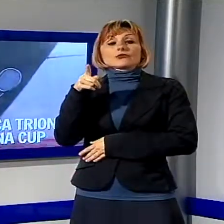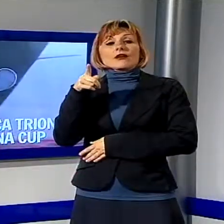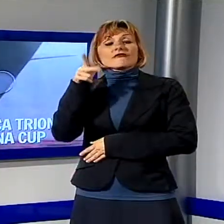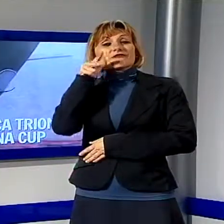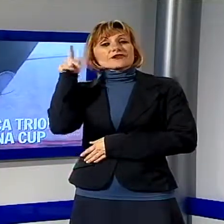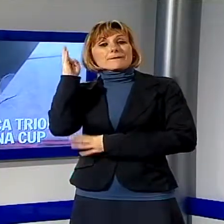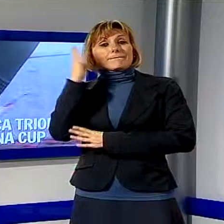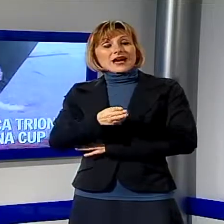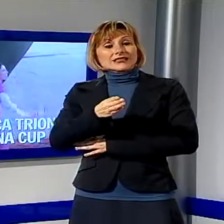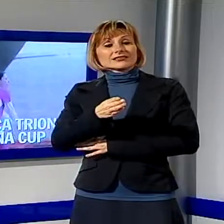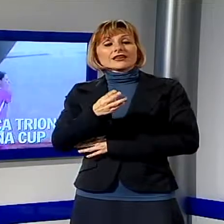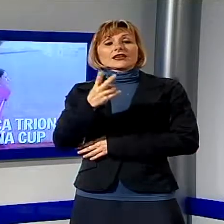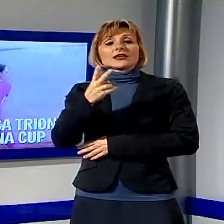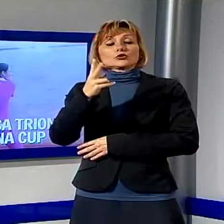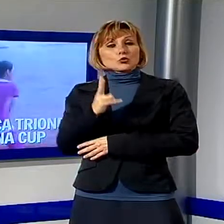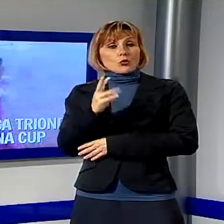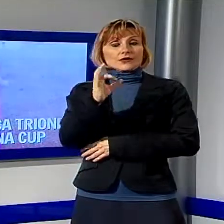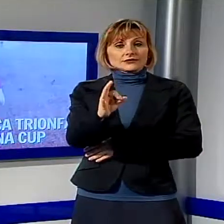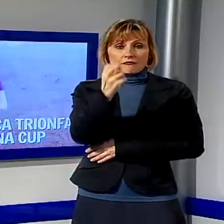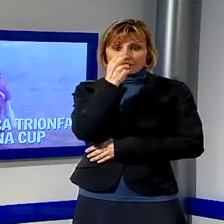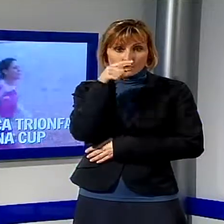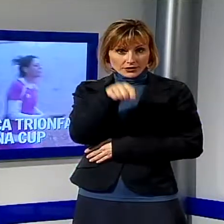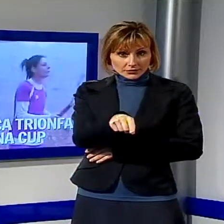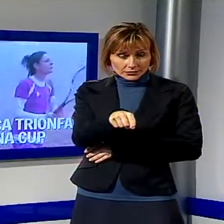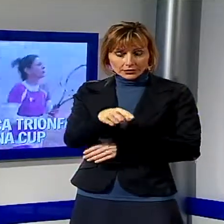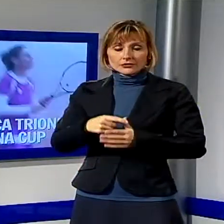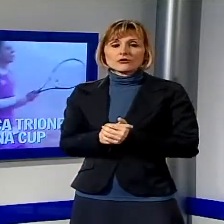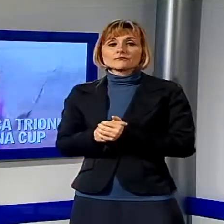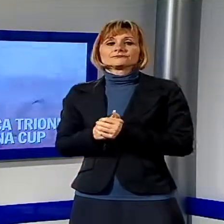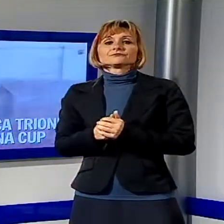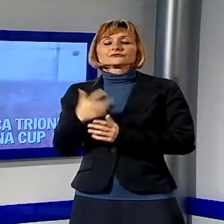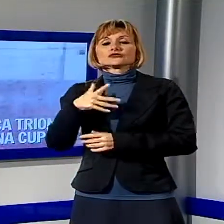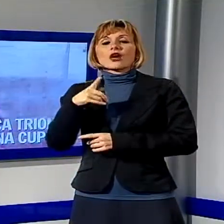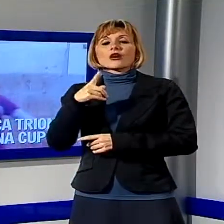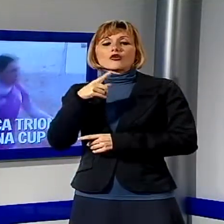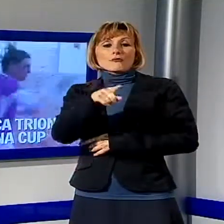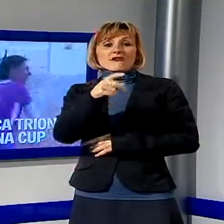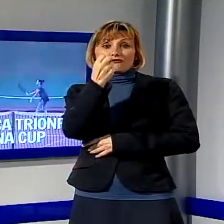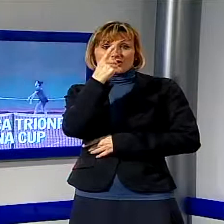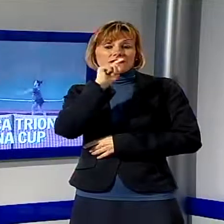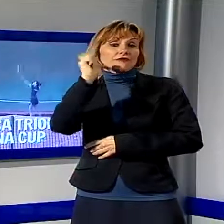-0 le fiorentine del tennis club La Fiorita, già vice campioni uscente.